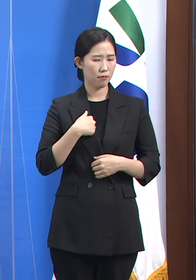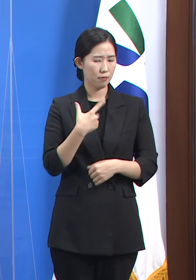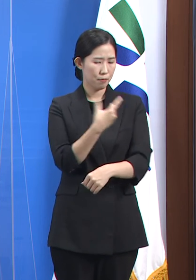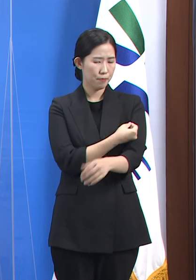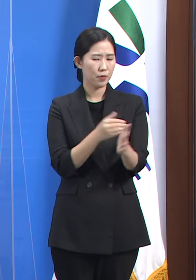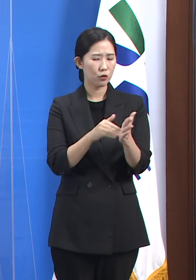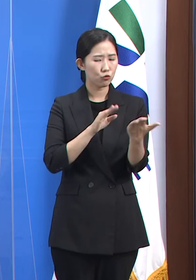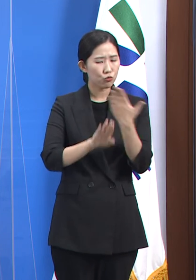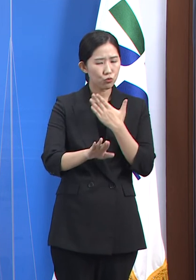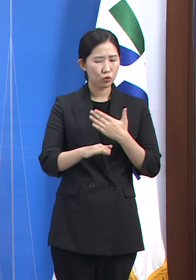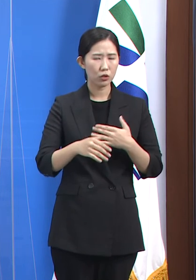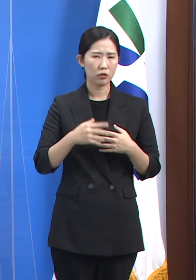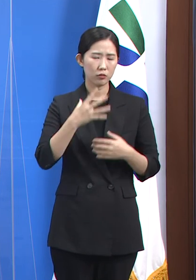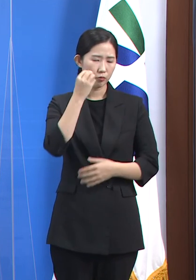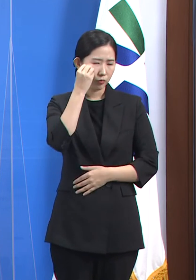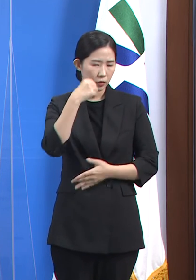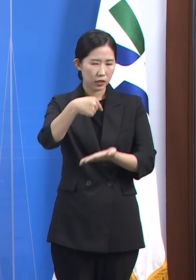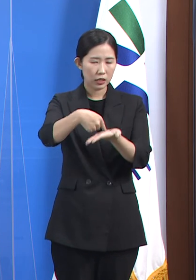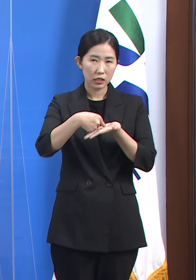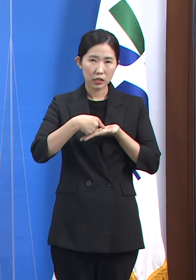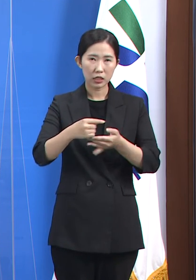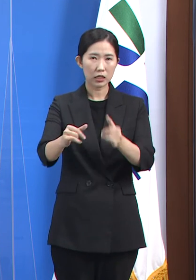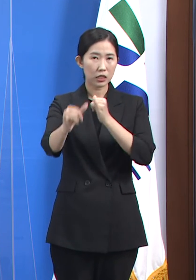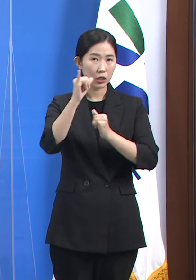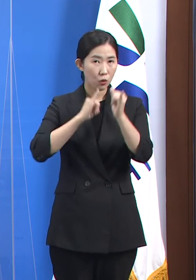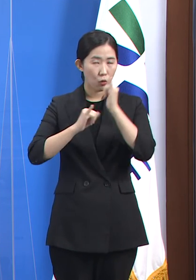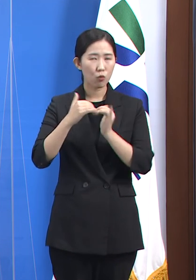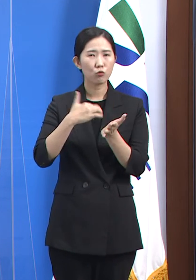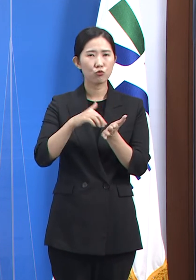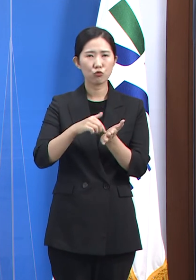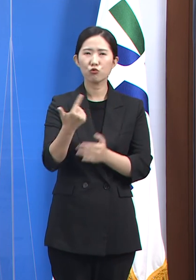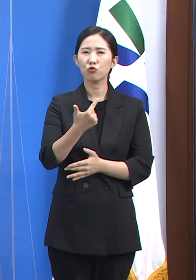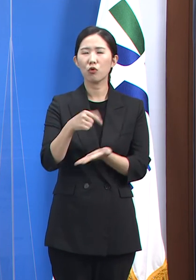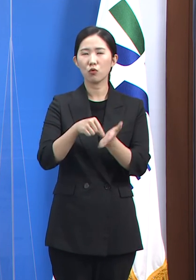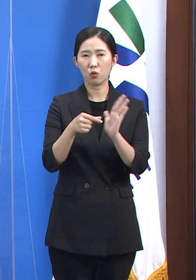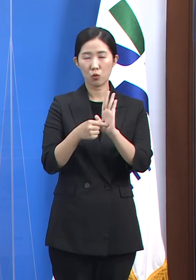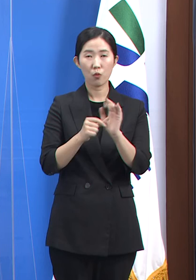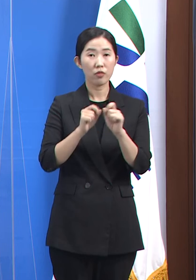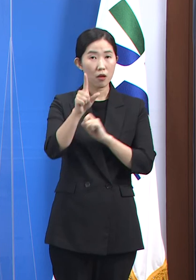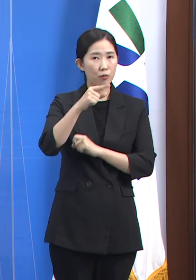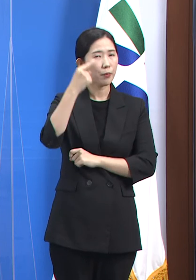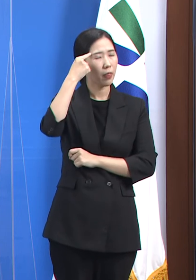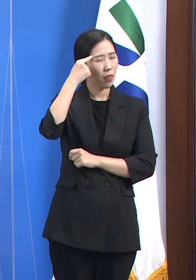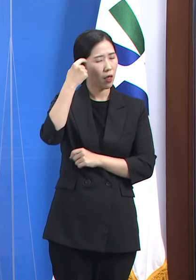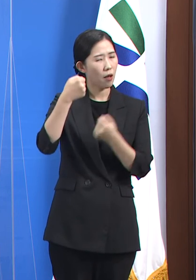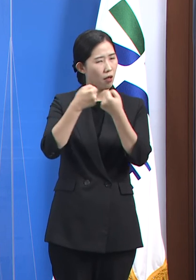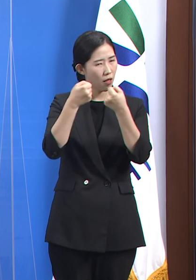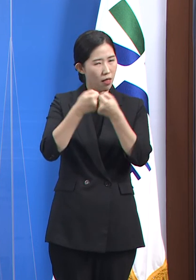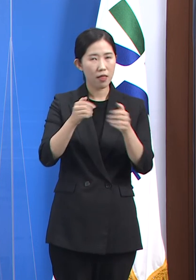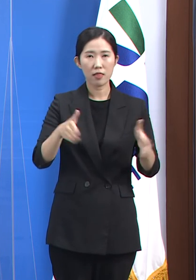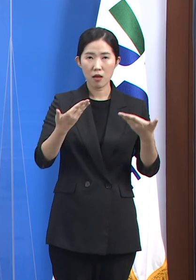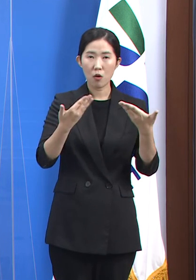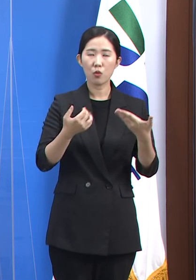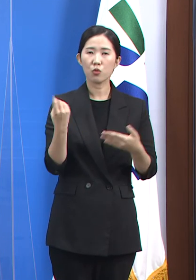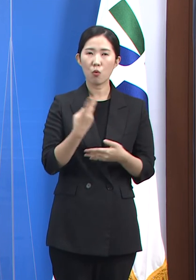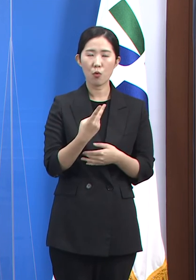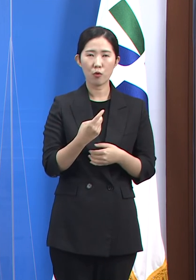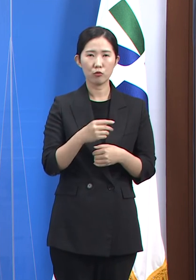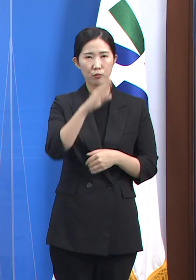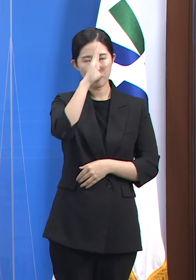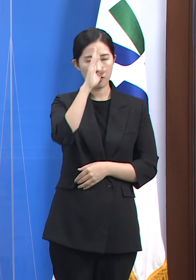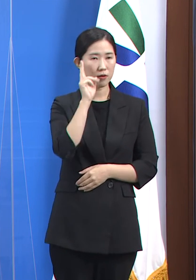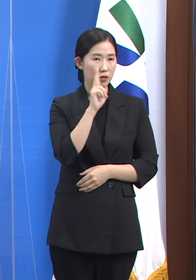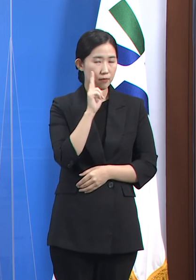신고가 있었습니다. 대부분 두통 발열된 경증 사례이며 중앙자실 입원 등 중증 사례가 7건, 사망